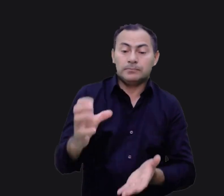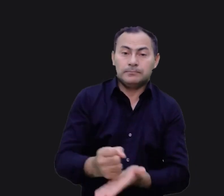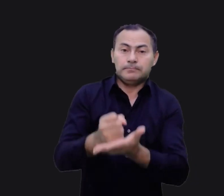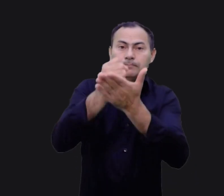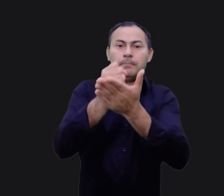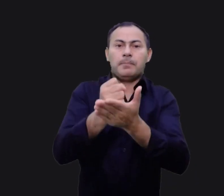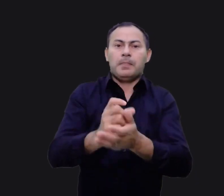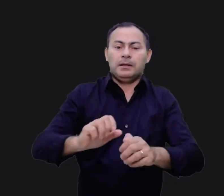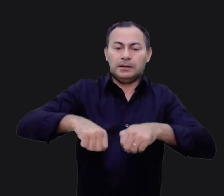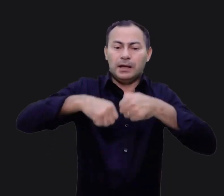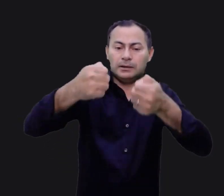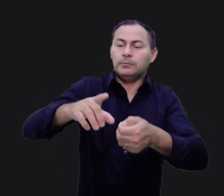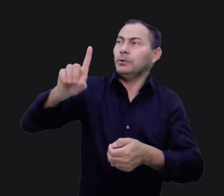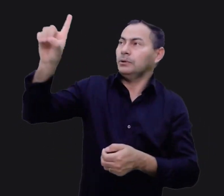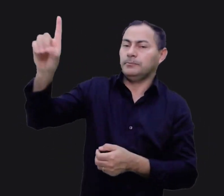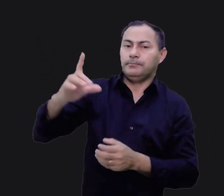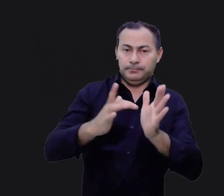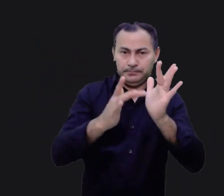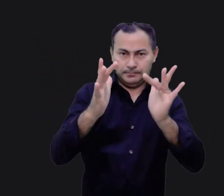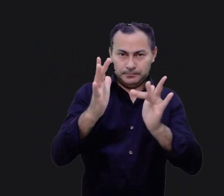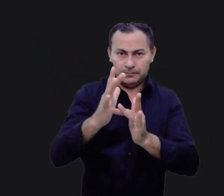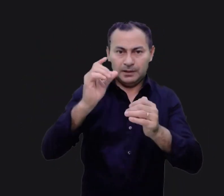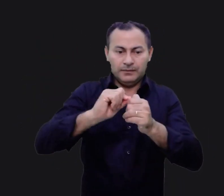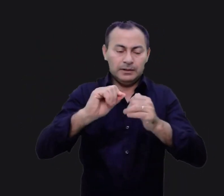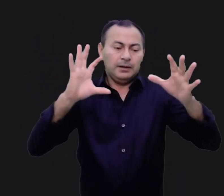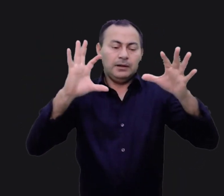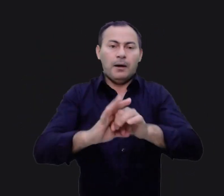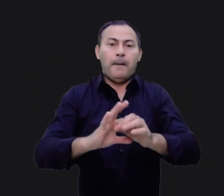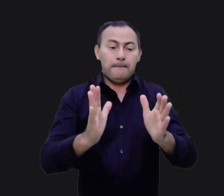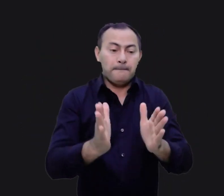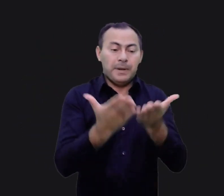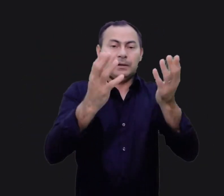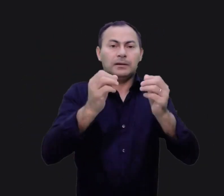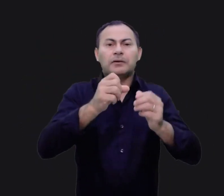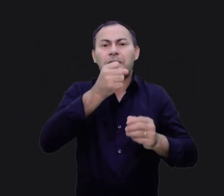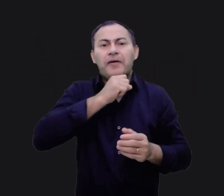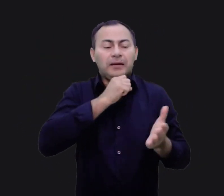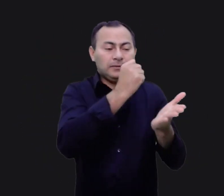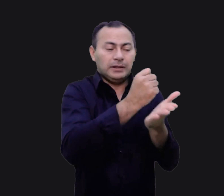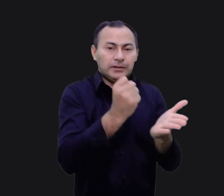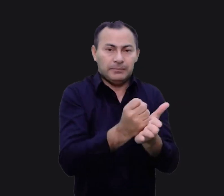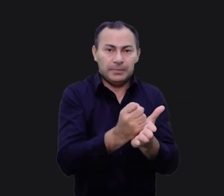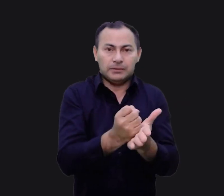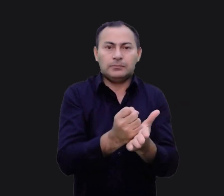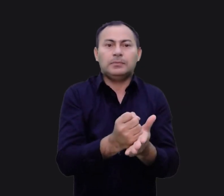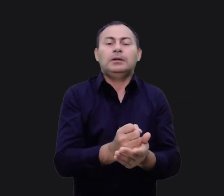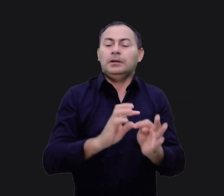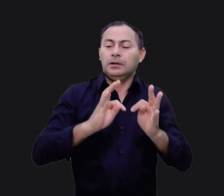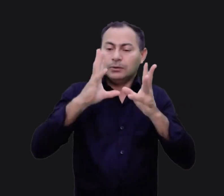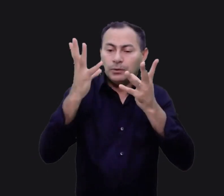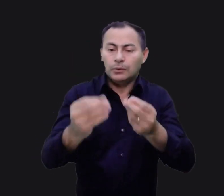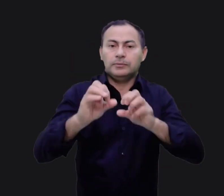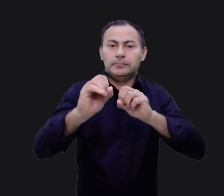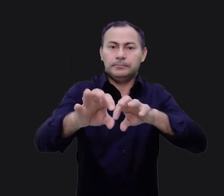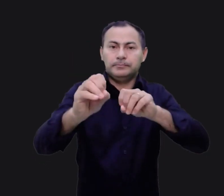único salvador providenciado por Deus. Jesus fez a ligação entre o milagre do Velho Testamento e todo o ensino.